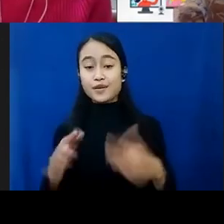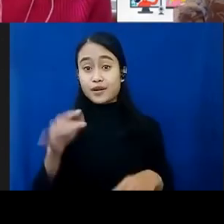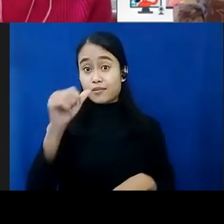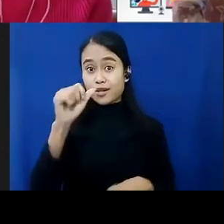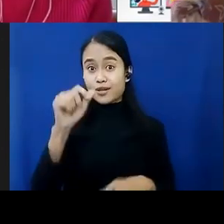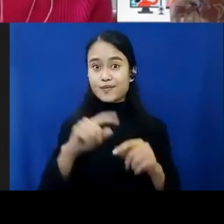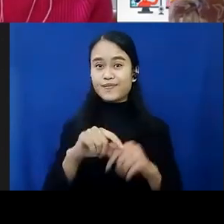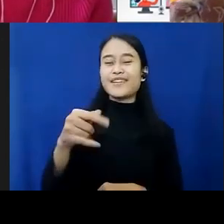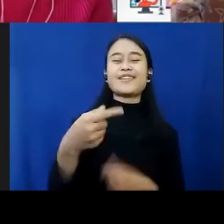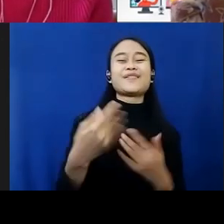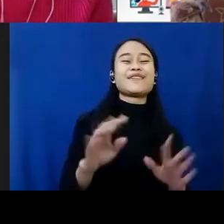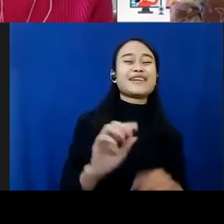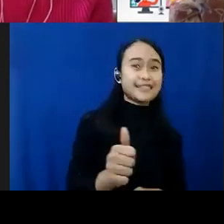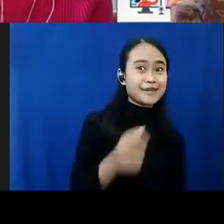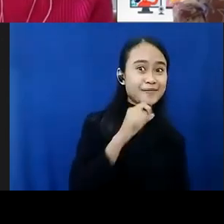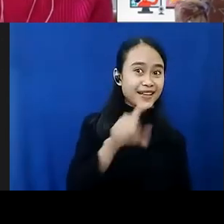ini